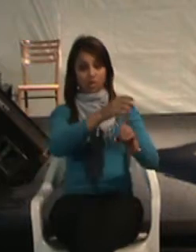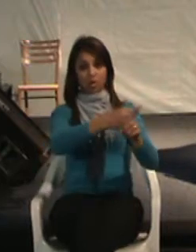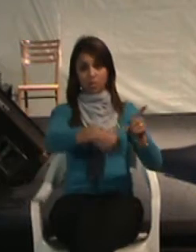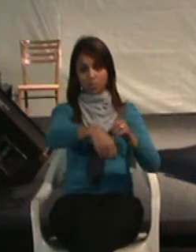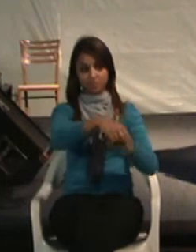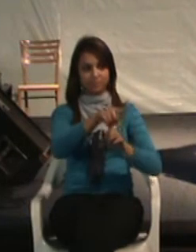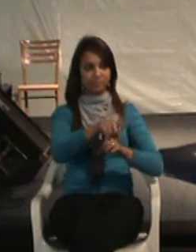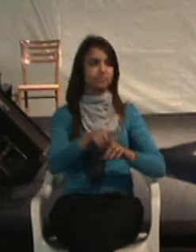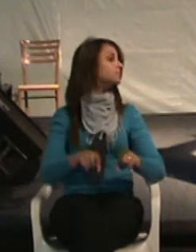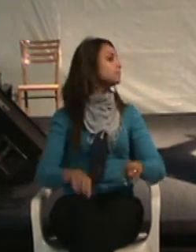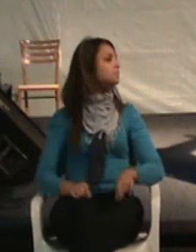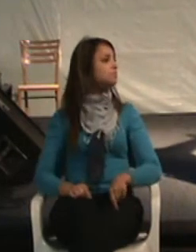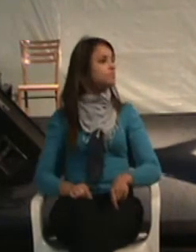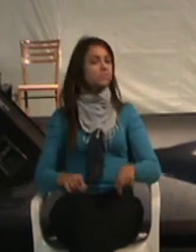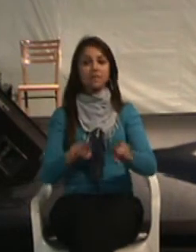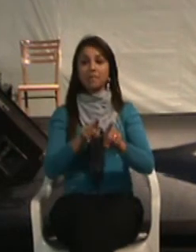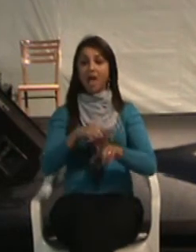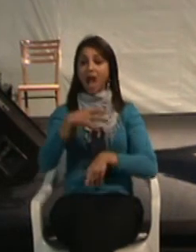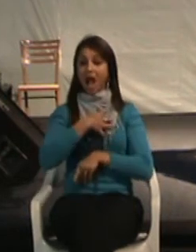atitudinais.